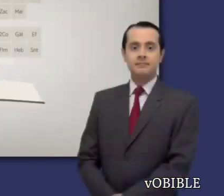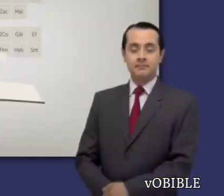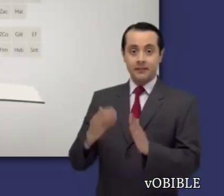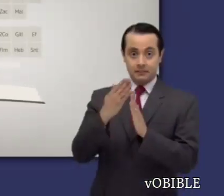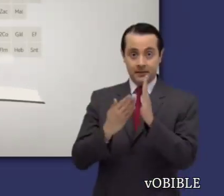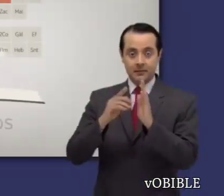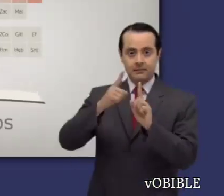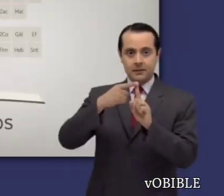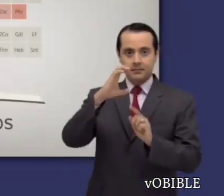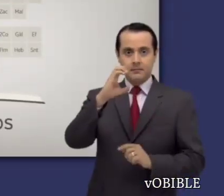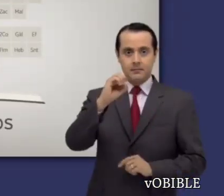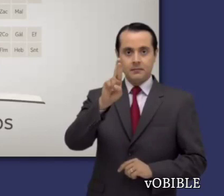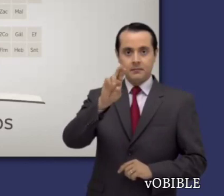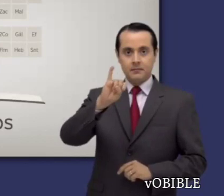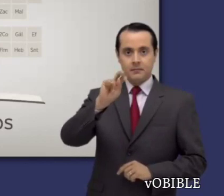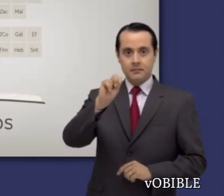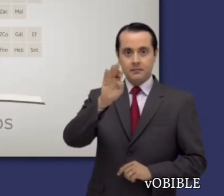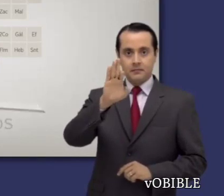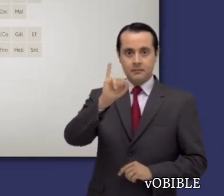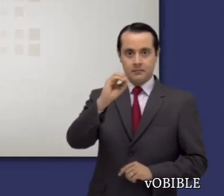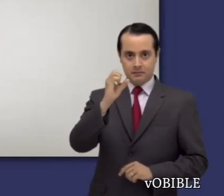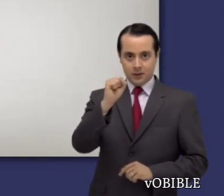Información sobre Primera a los Corintios